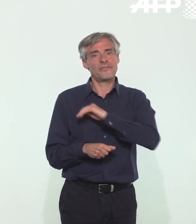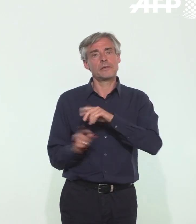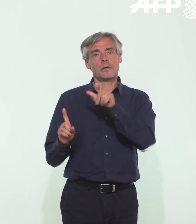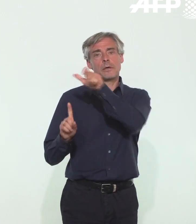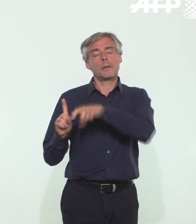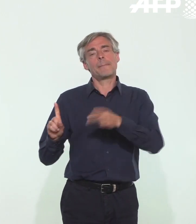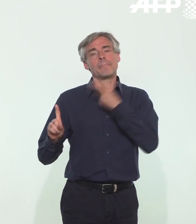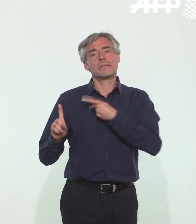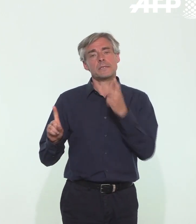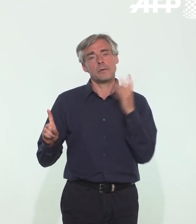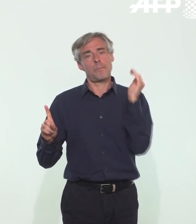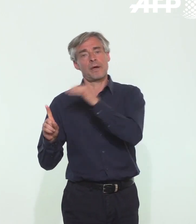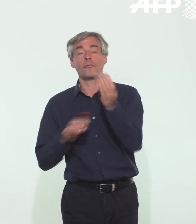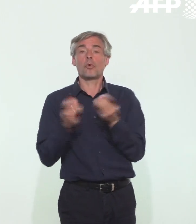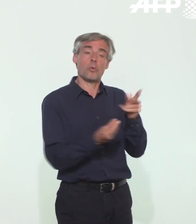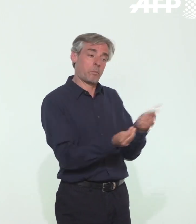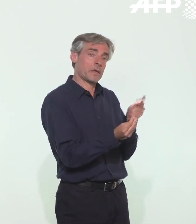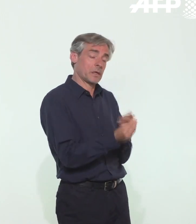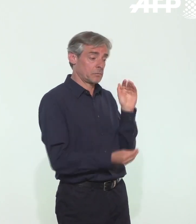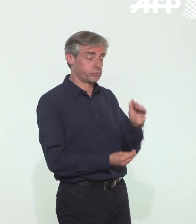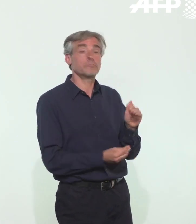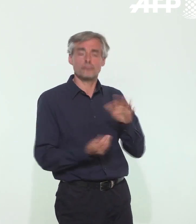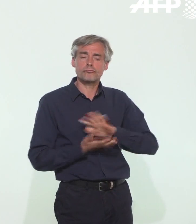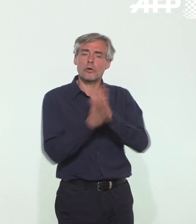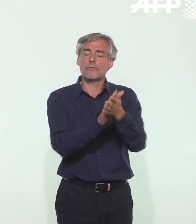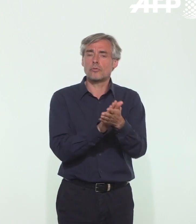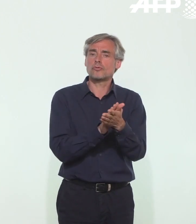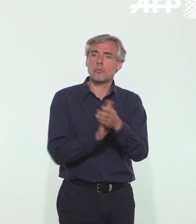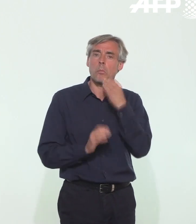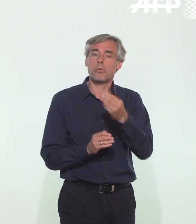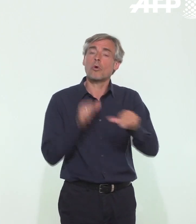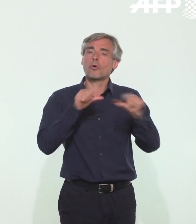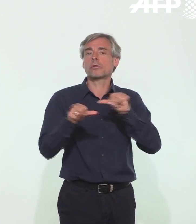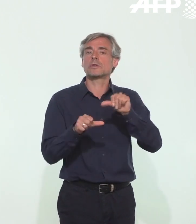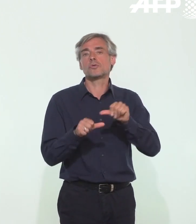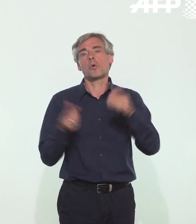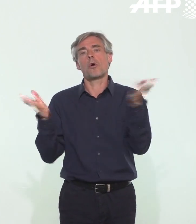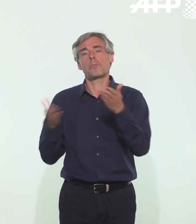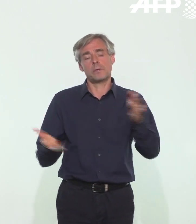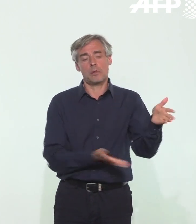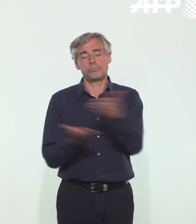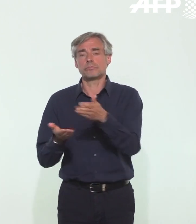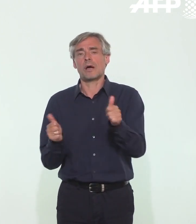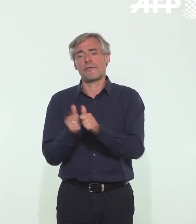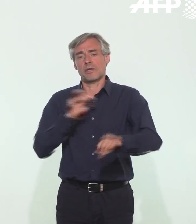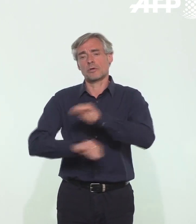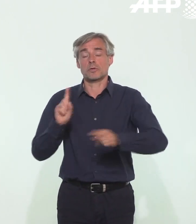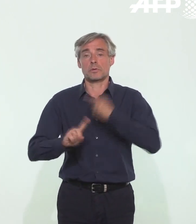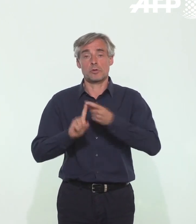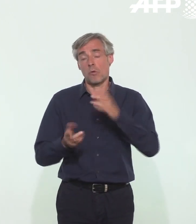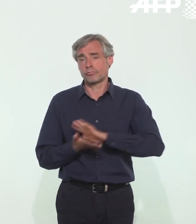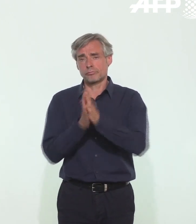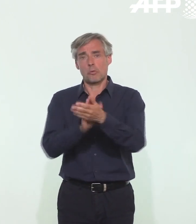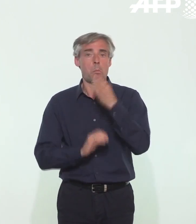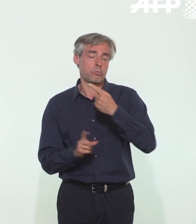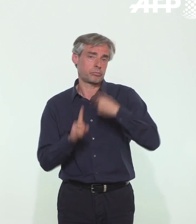médecin généraliste ou le pédiatre et il a une évolution favorable lorsque les enfants sont pris en charge en milieu spécialisé sous un traitement spécifique et donc l'évolution est en